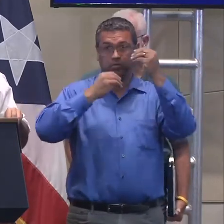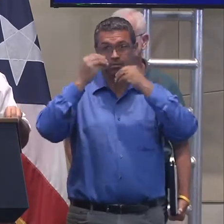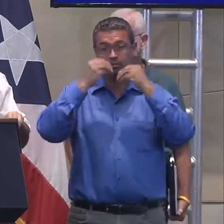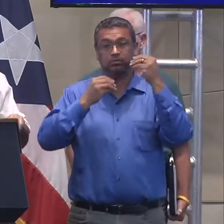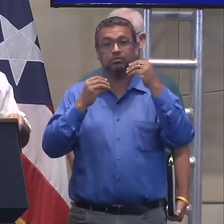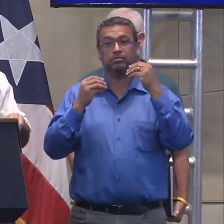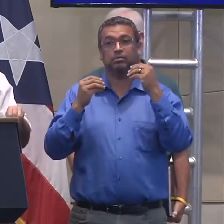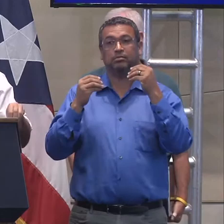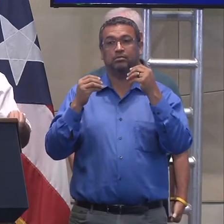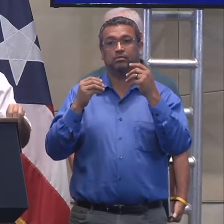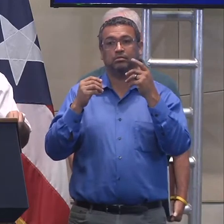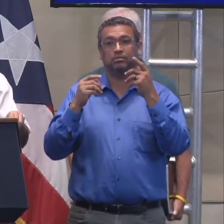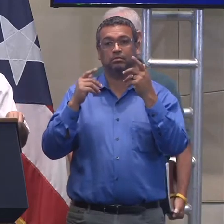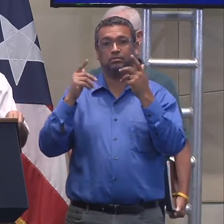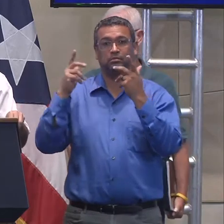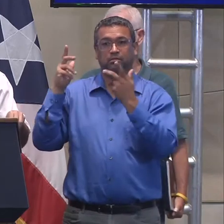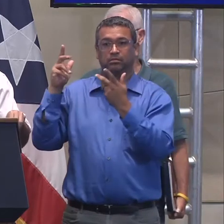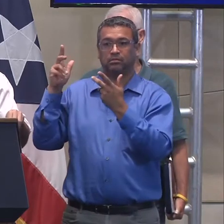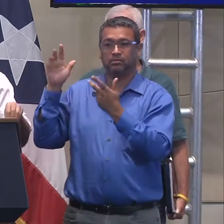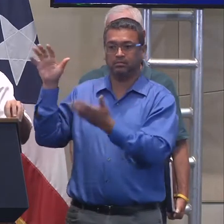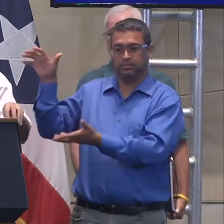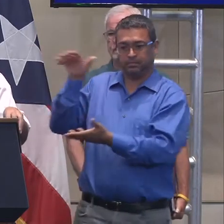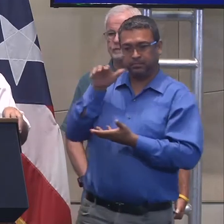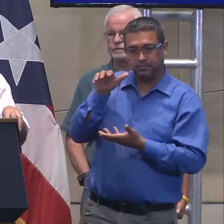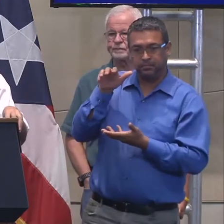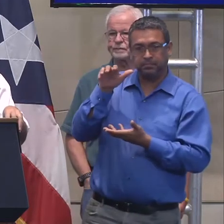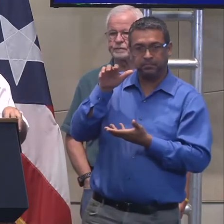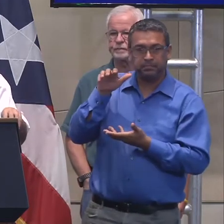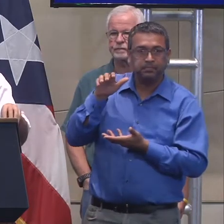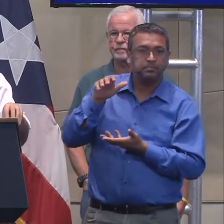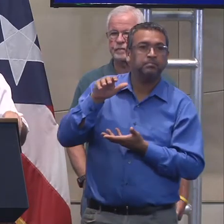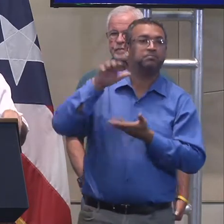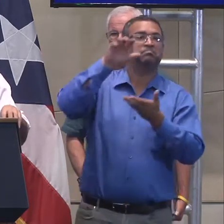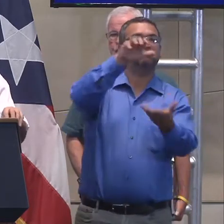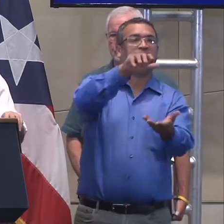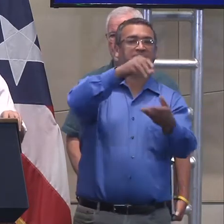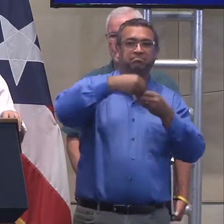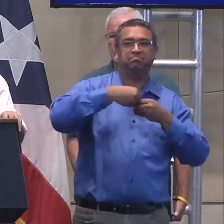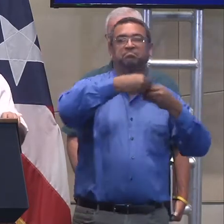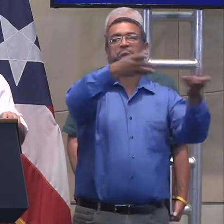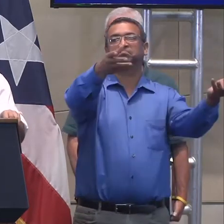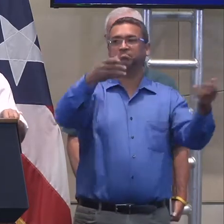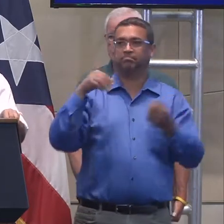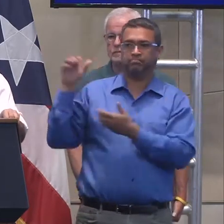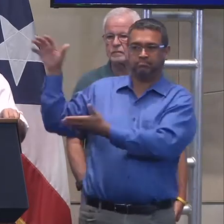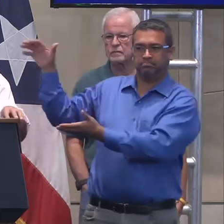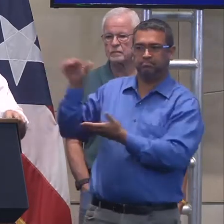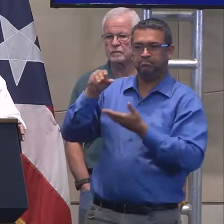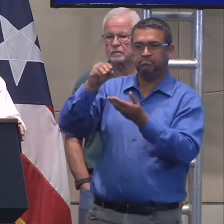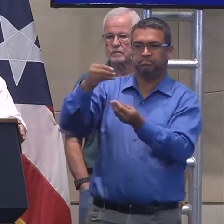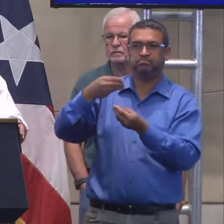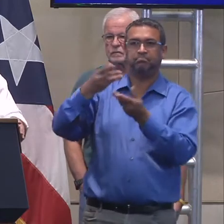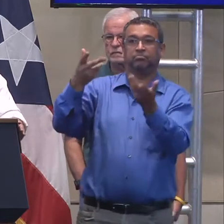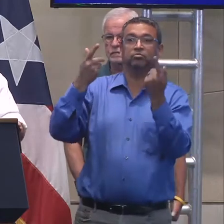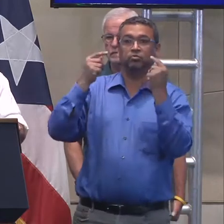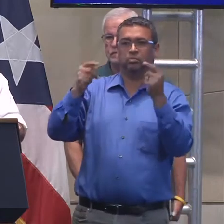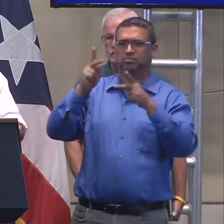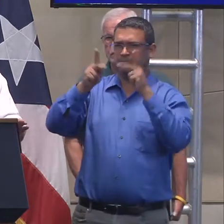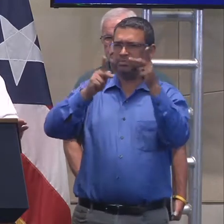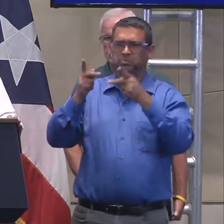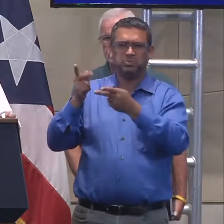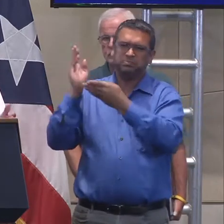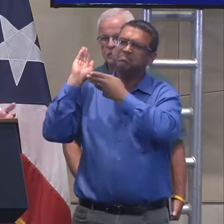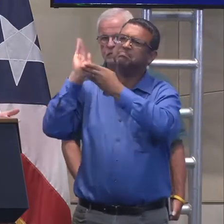eh, a nuestro, ¿verdad? A los puntos de distribución, a los municipios y lo que nosotros queremos es que le llegue directamente a la gente.